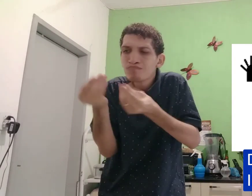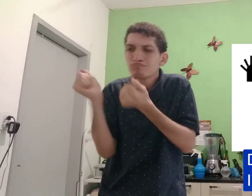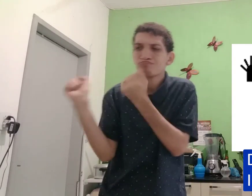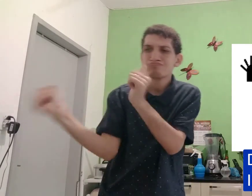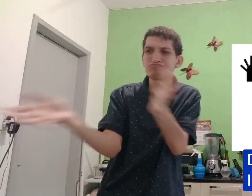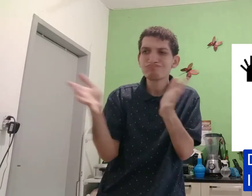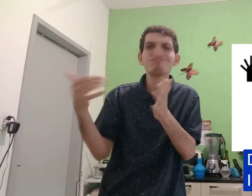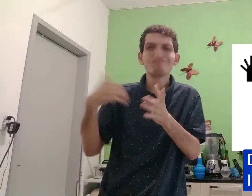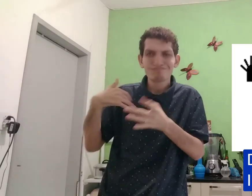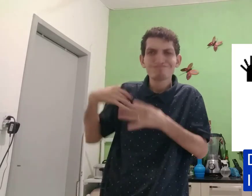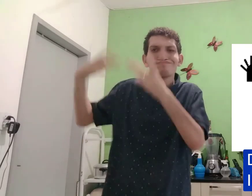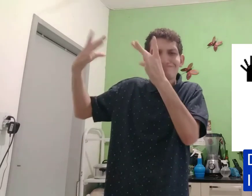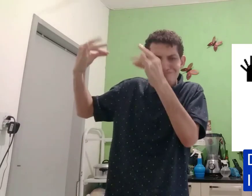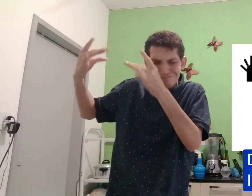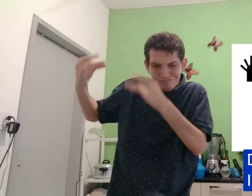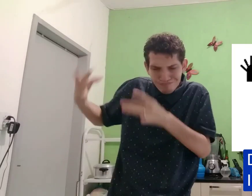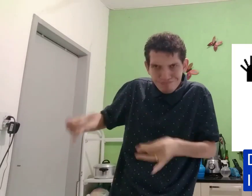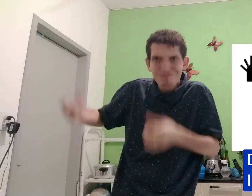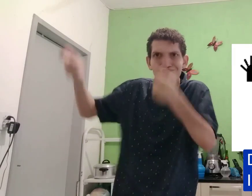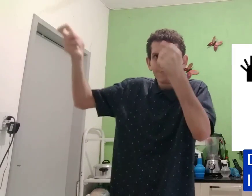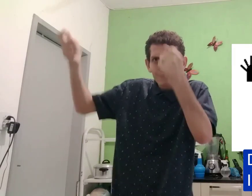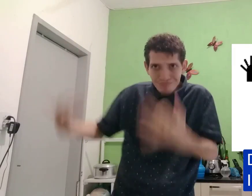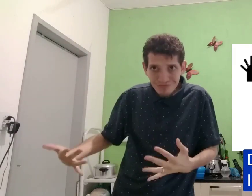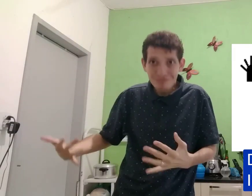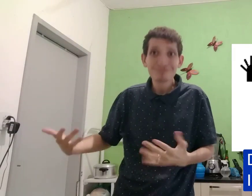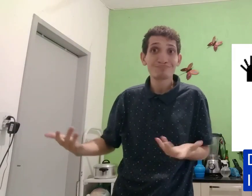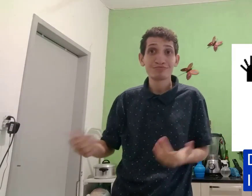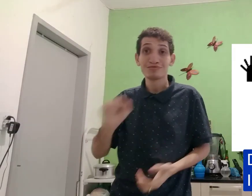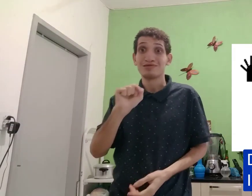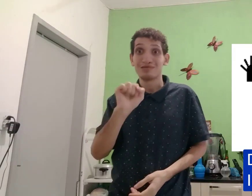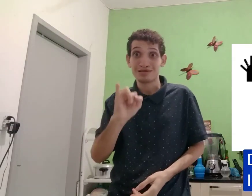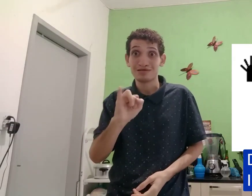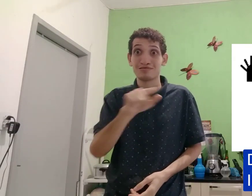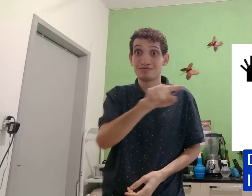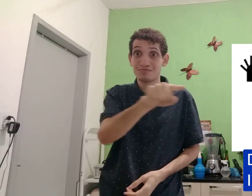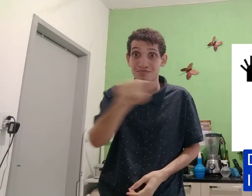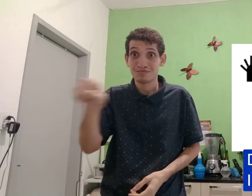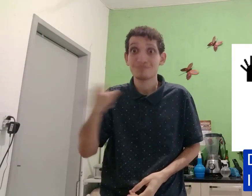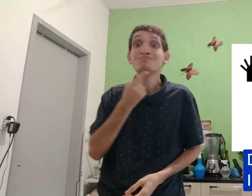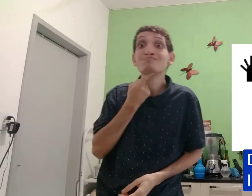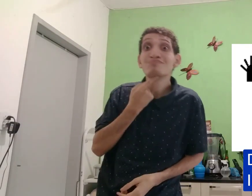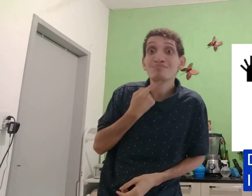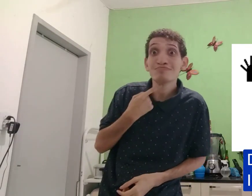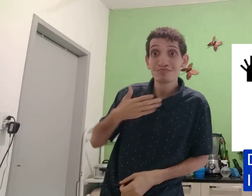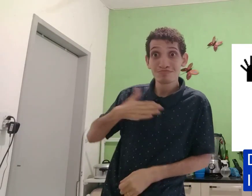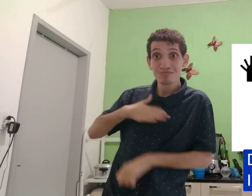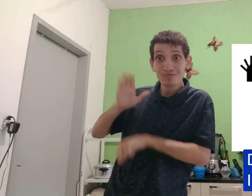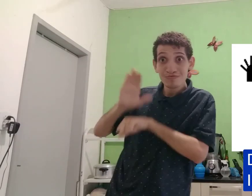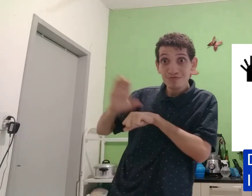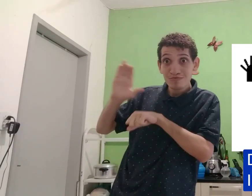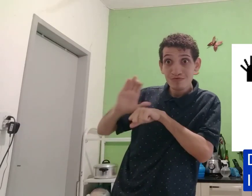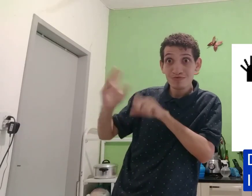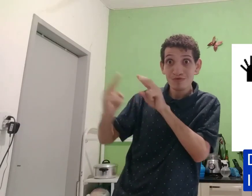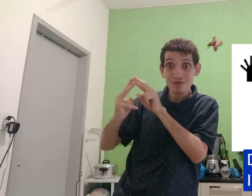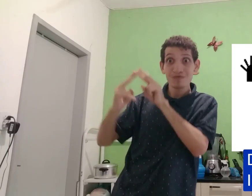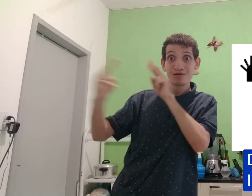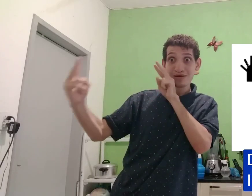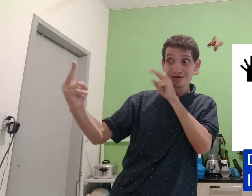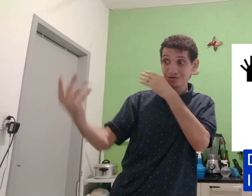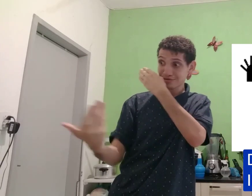palavra, como sinalizar, eu detalhe explico. Se vocês vão estar em meu curso